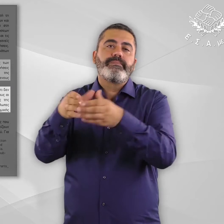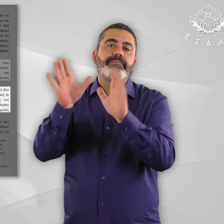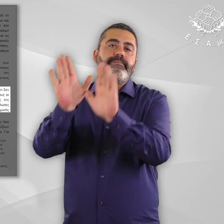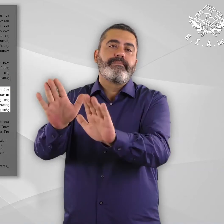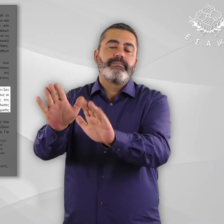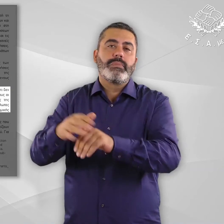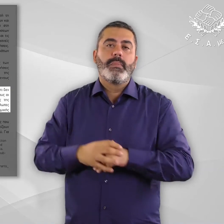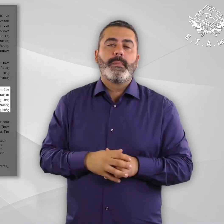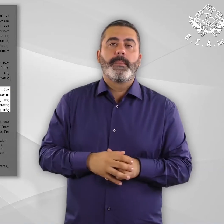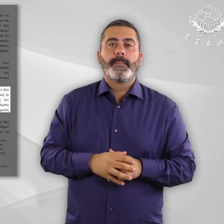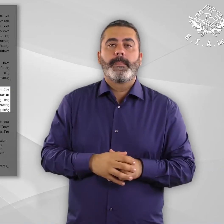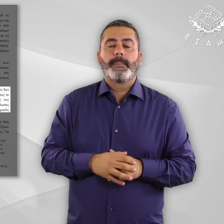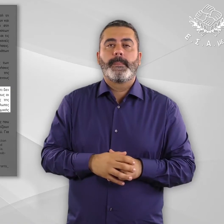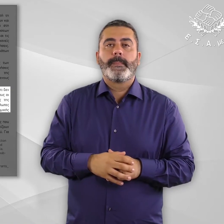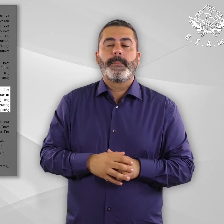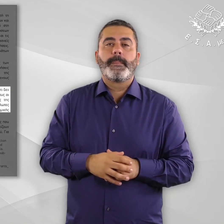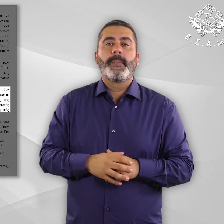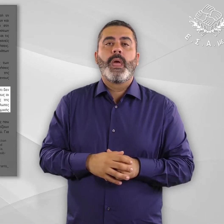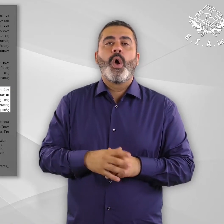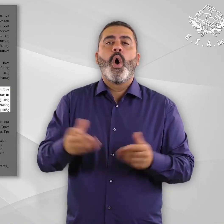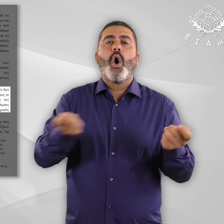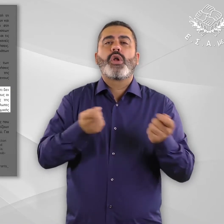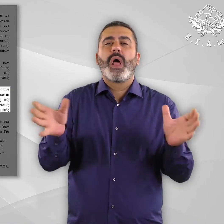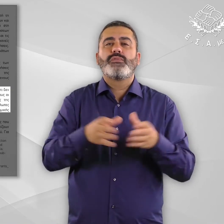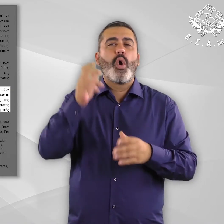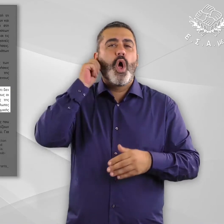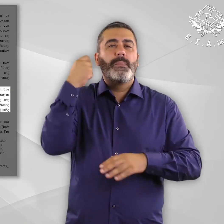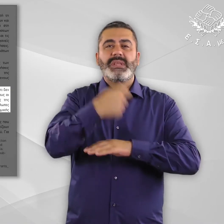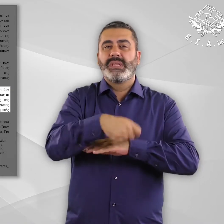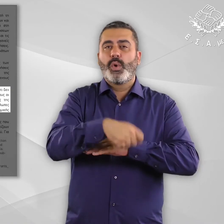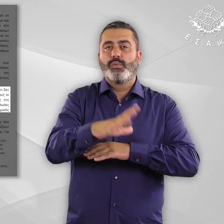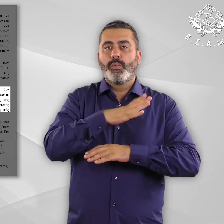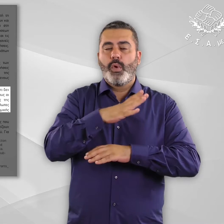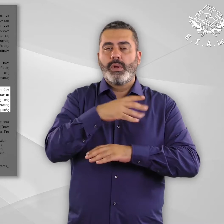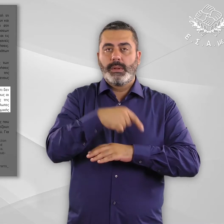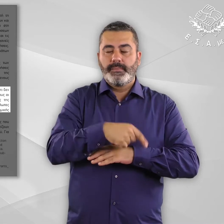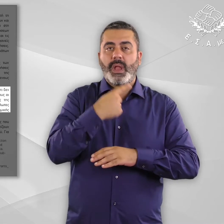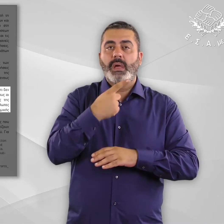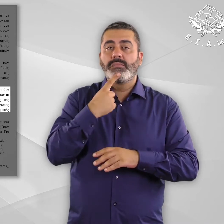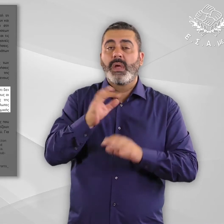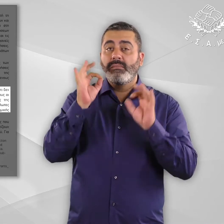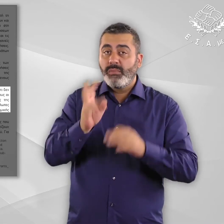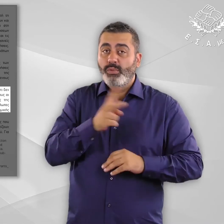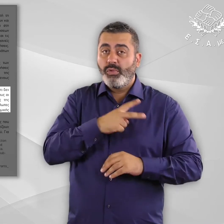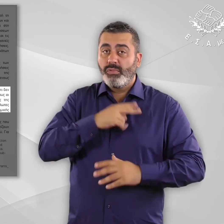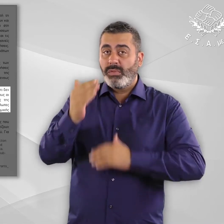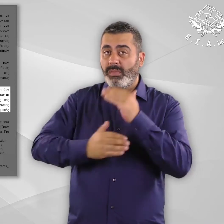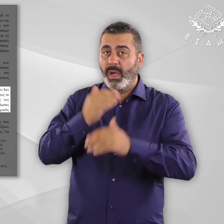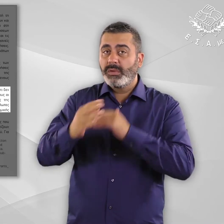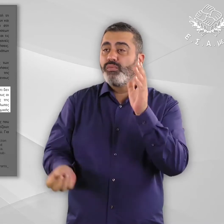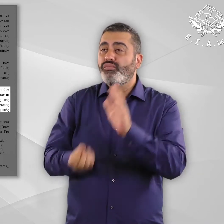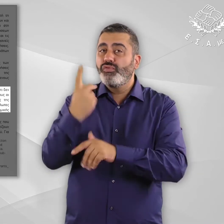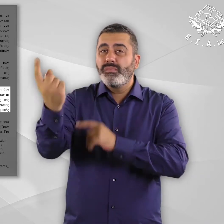Σύμφωνα με τον συνήγορο του πολίτη, παρατηρήθηκε ότι δεν ακολουθούνται στην πράξη για όλους τους νεοεισαρχόμενους οι επιβεβλημένες